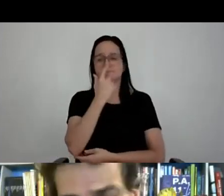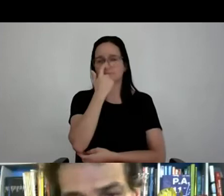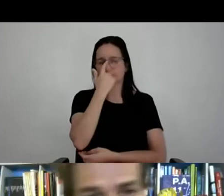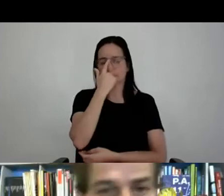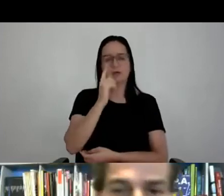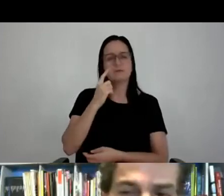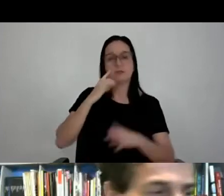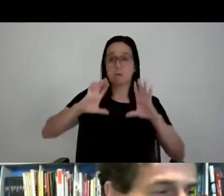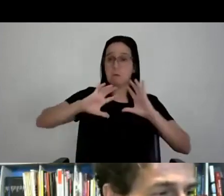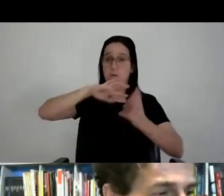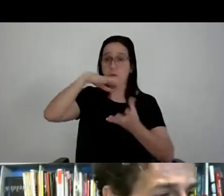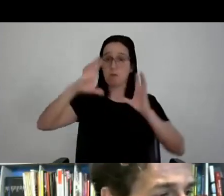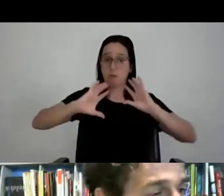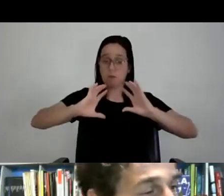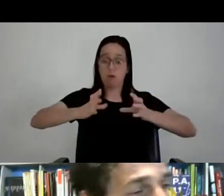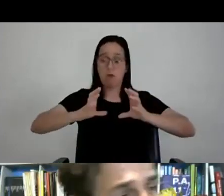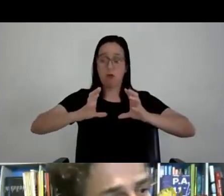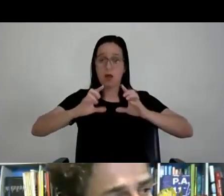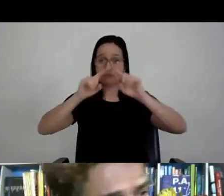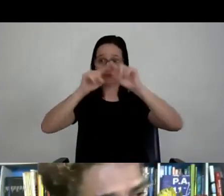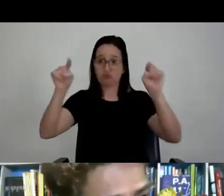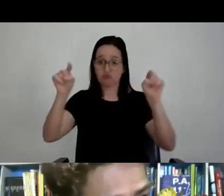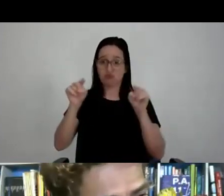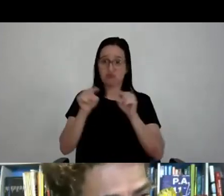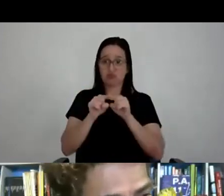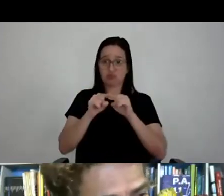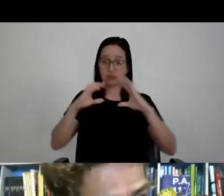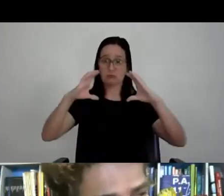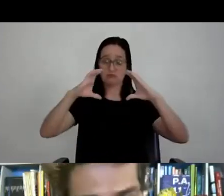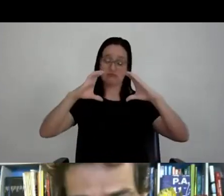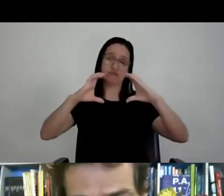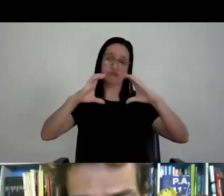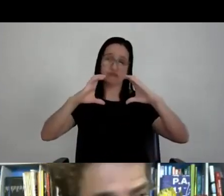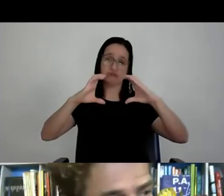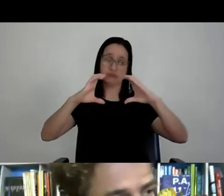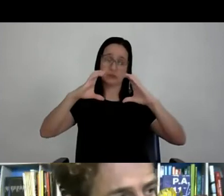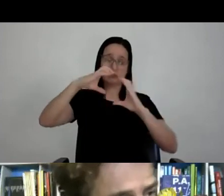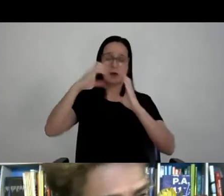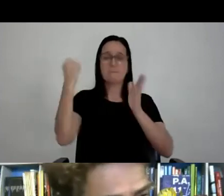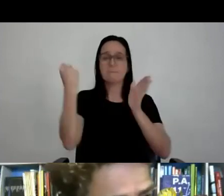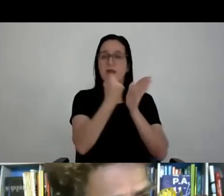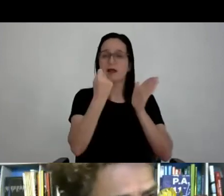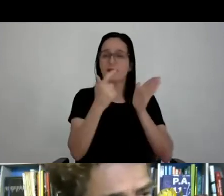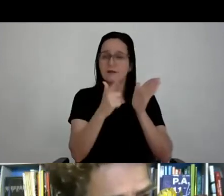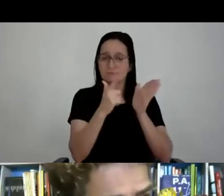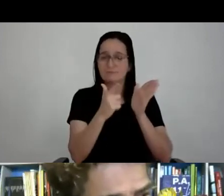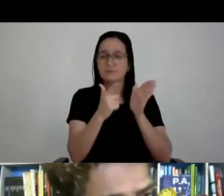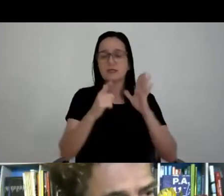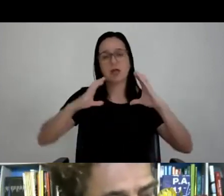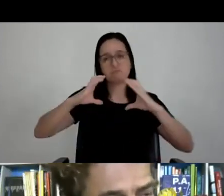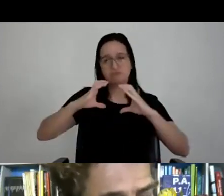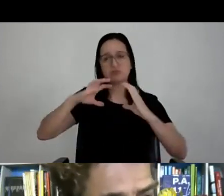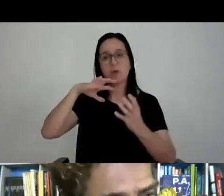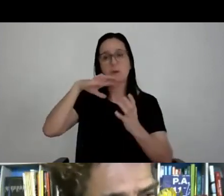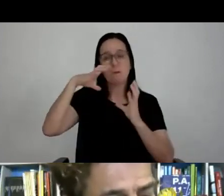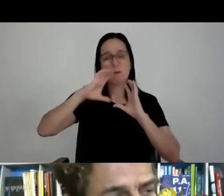bola, pensamos no escudo do Flamengo e criamos uma espécie de cobogó, criamos essa marca, que é a bola e é o